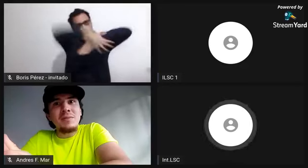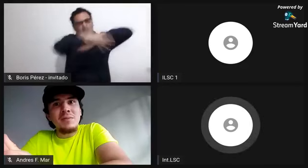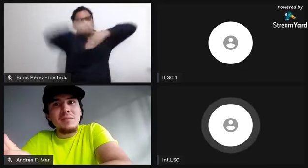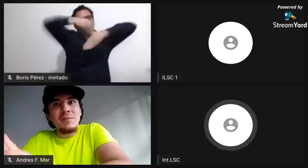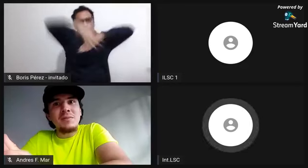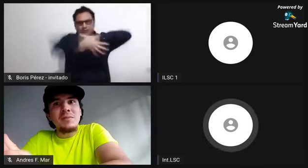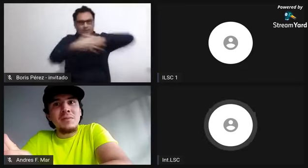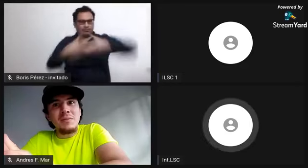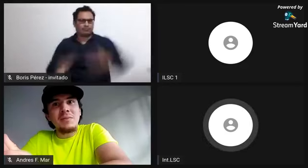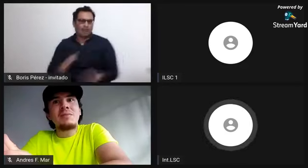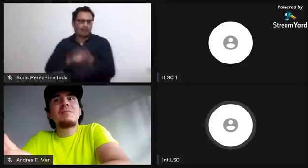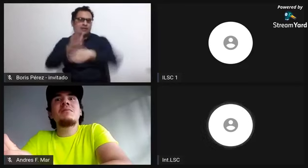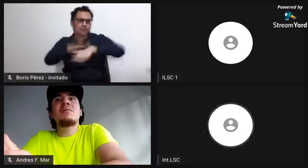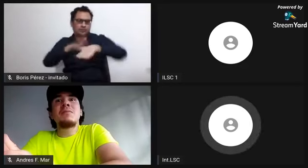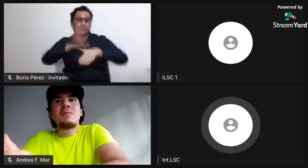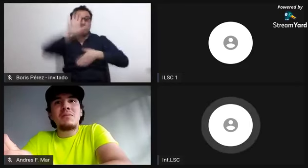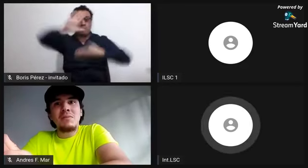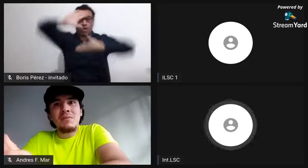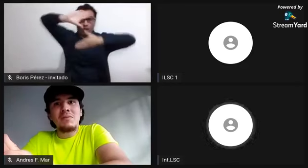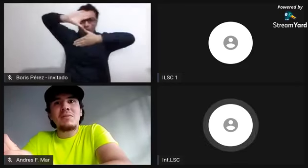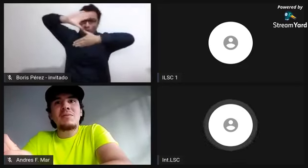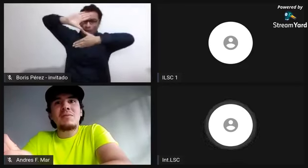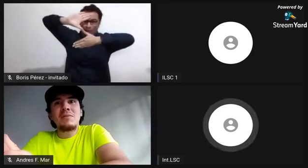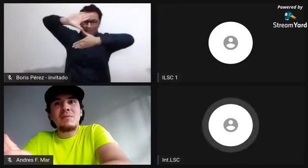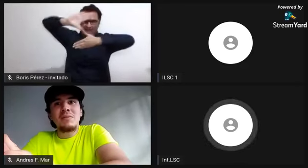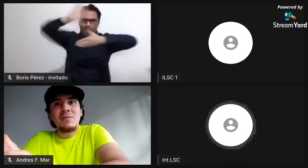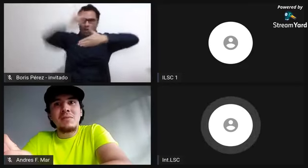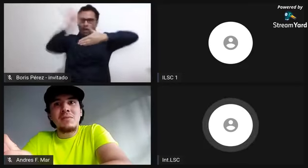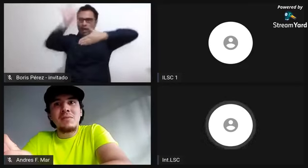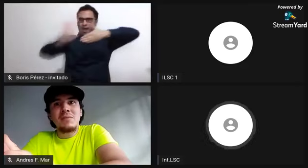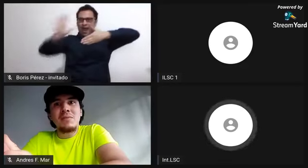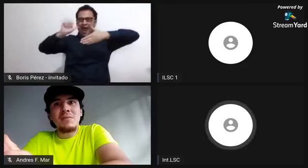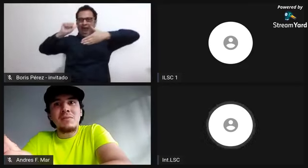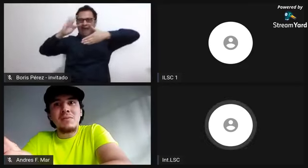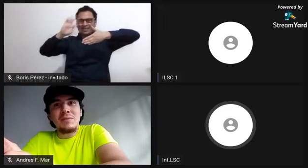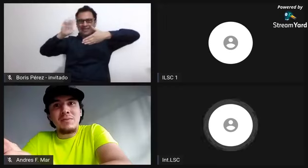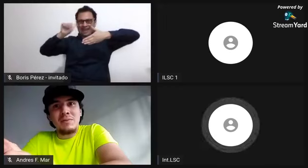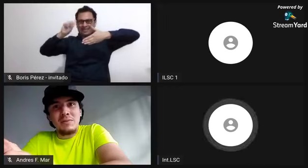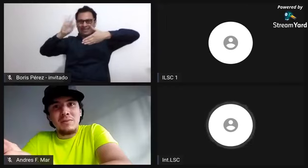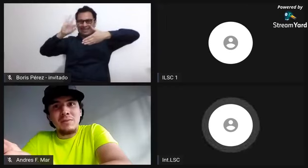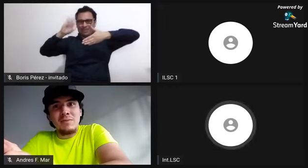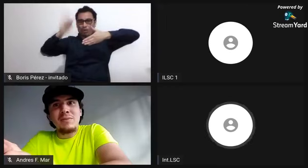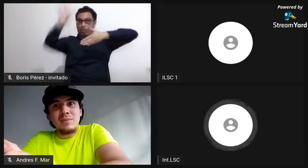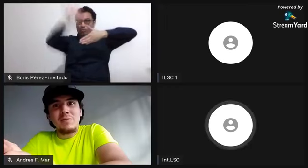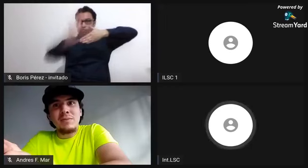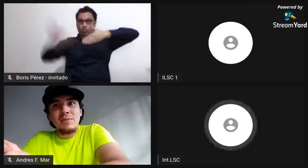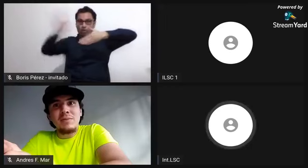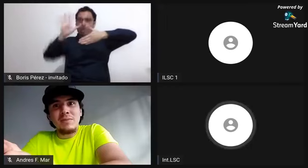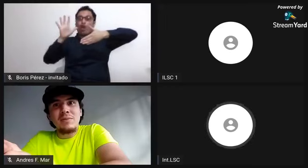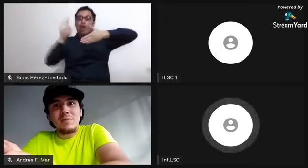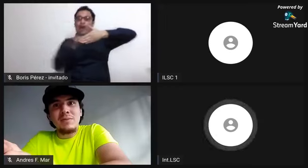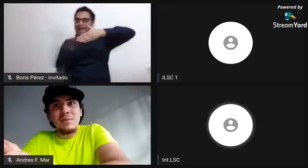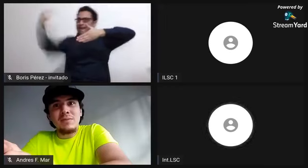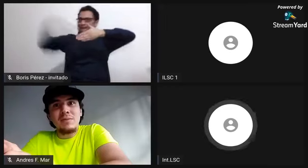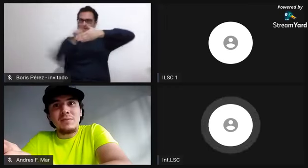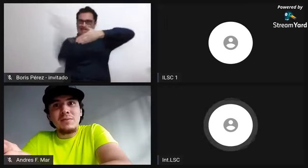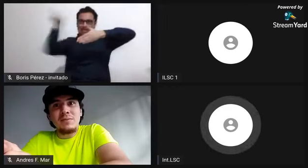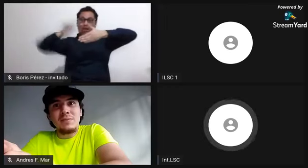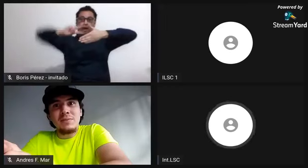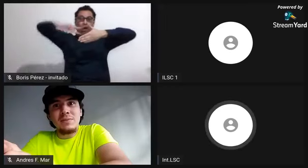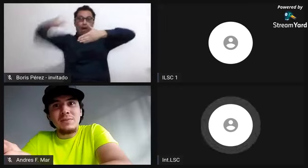pero solamente llegaban a Cartagena y desde Cartagena sí eran ya vendidos o eran llevados a otras partes del territorio